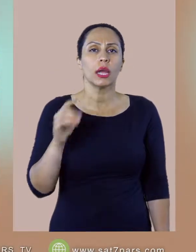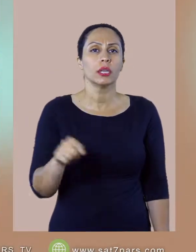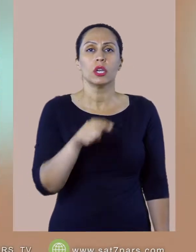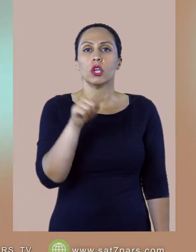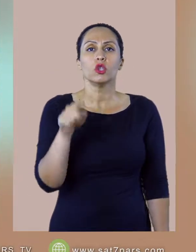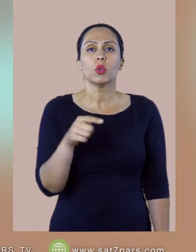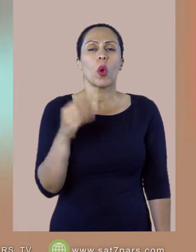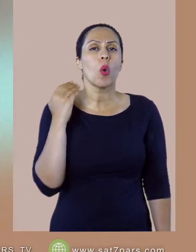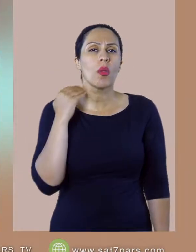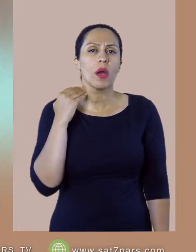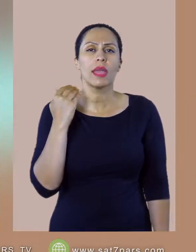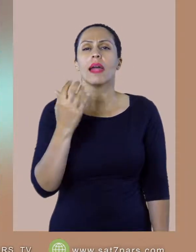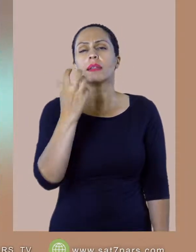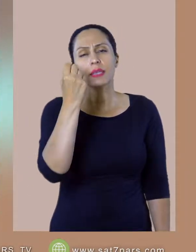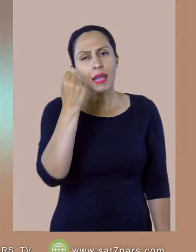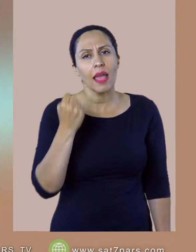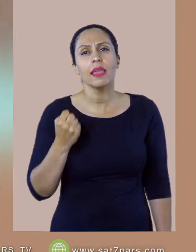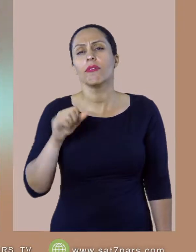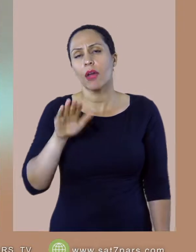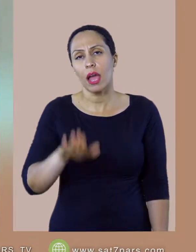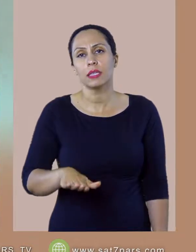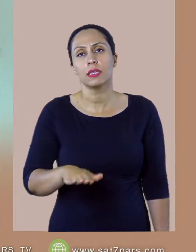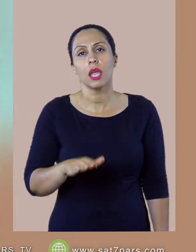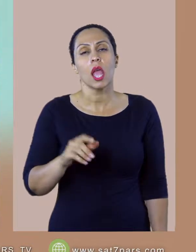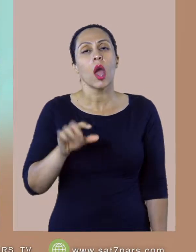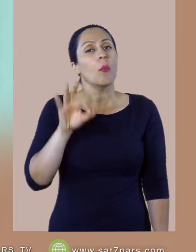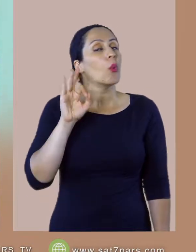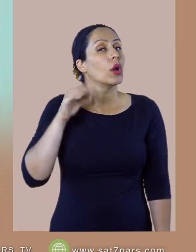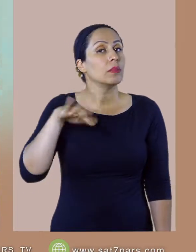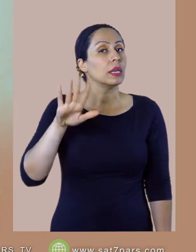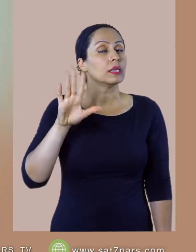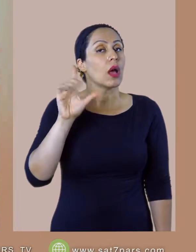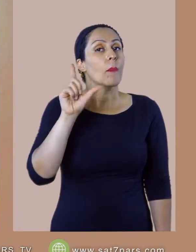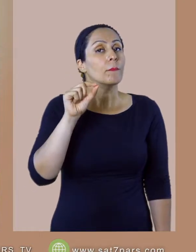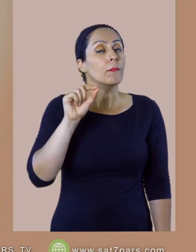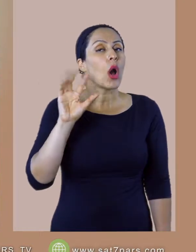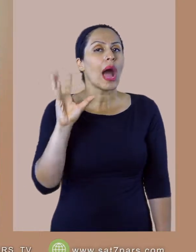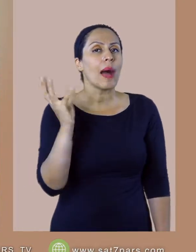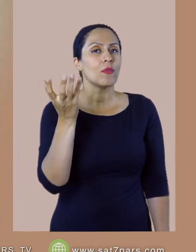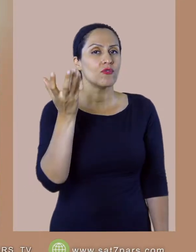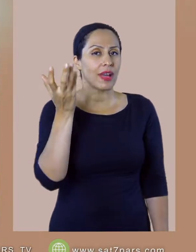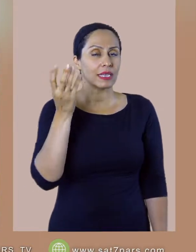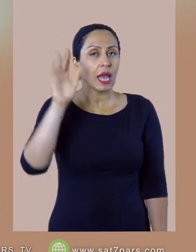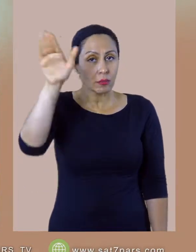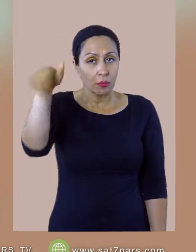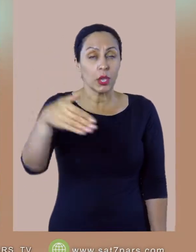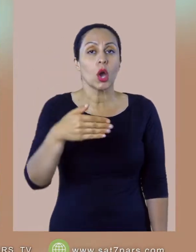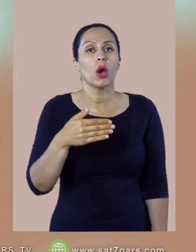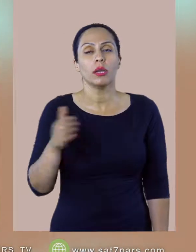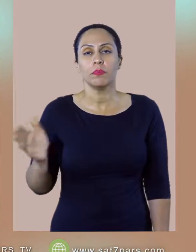زعفایی دارید گناهانی دارید که در شما هستش کار نداره با همون وضع بیا ایسای مسیح میگه بیا و